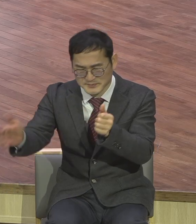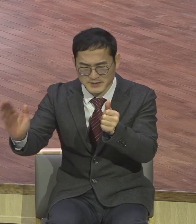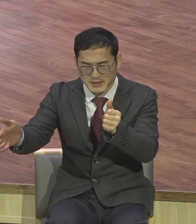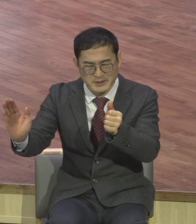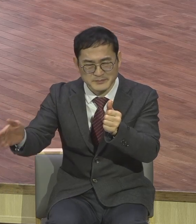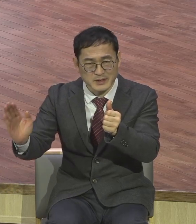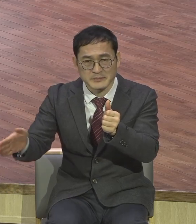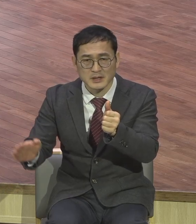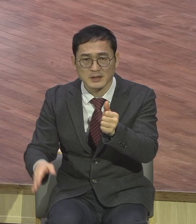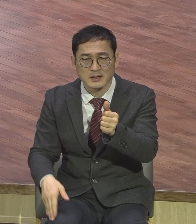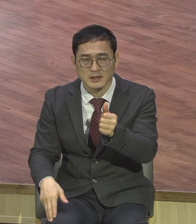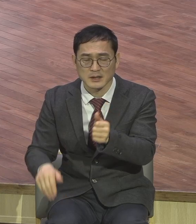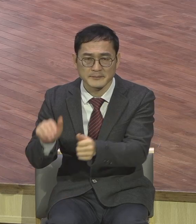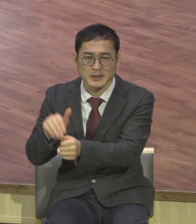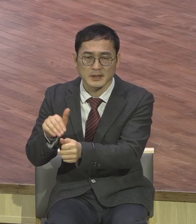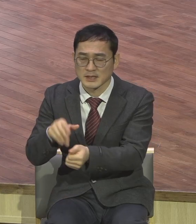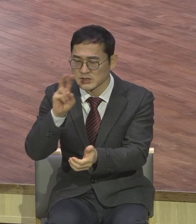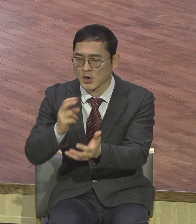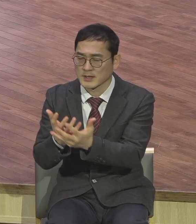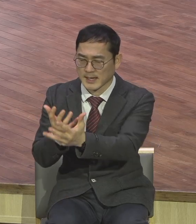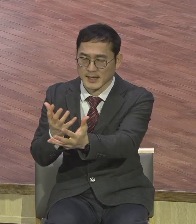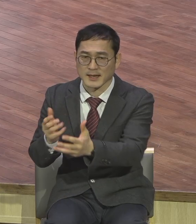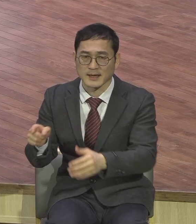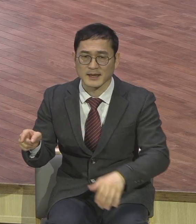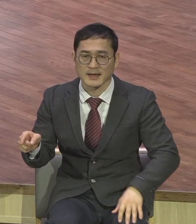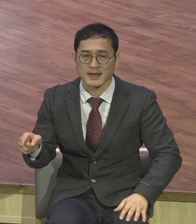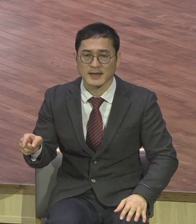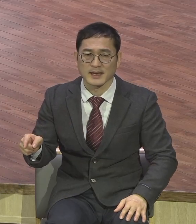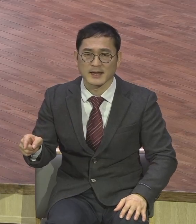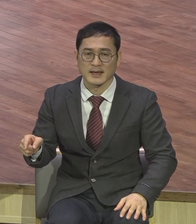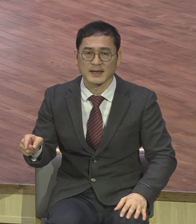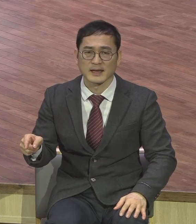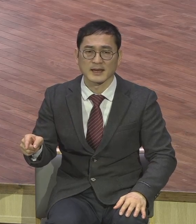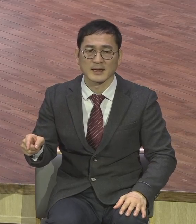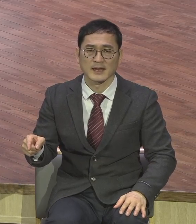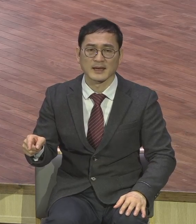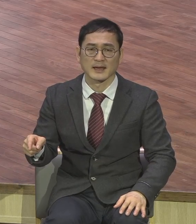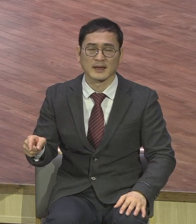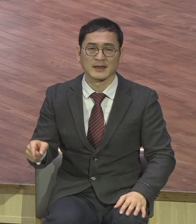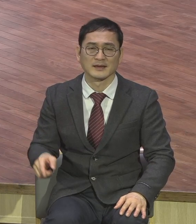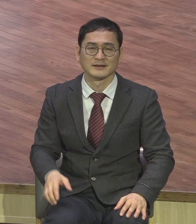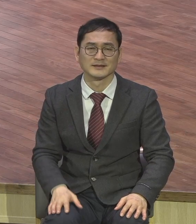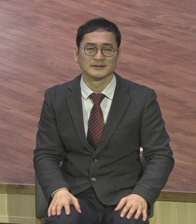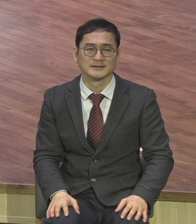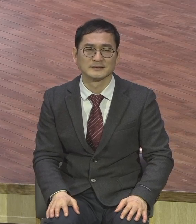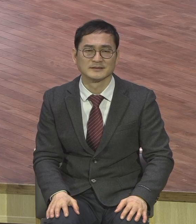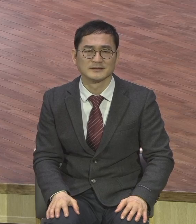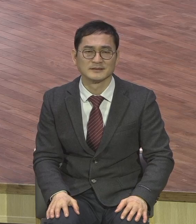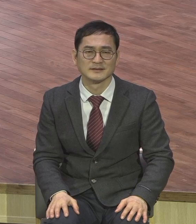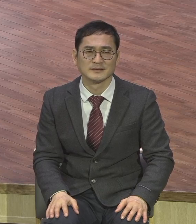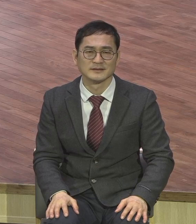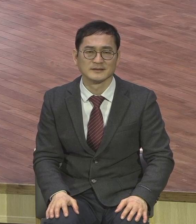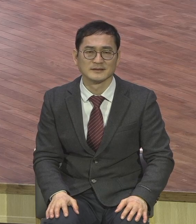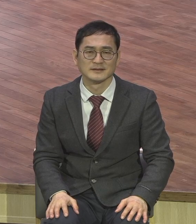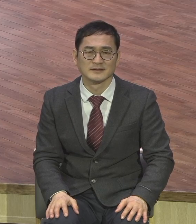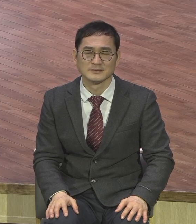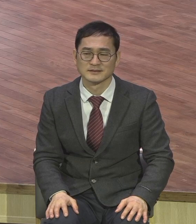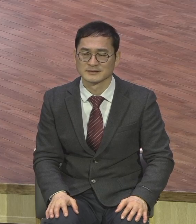내가 성가대 하는데 찬양대 우리 내가 오늘 대좀 하겠습니다 성가대 내가 가운을 다 새롭게 되겠습니다